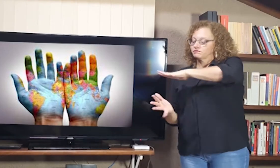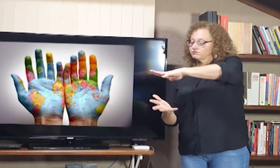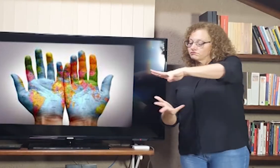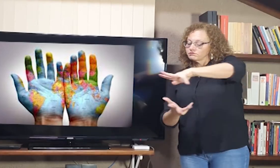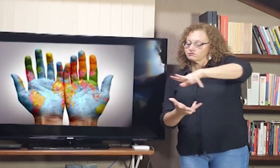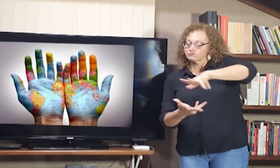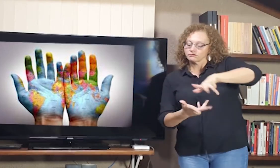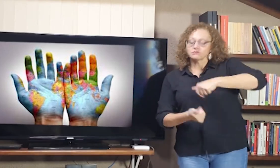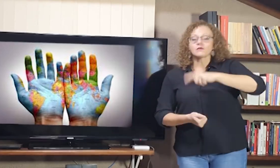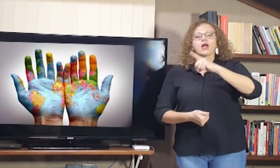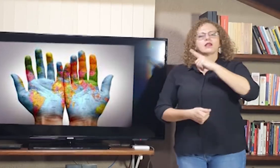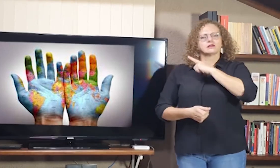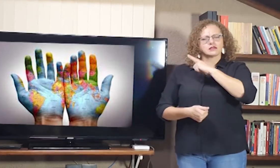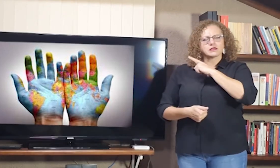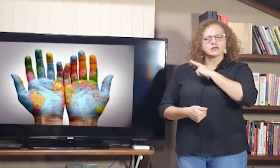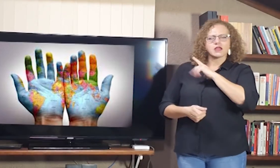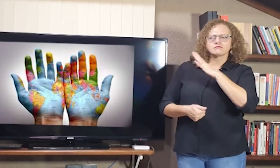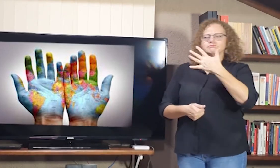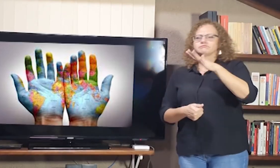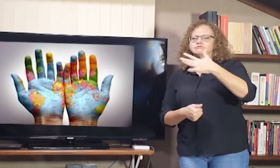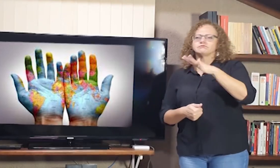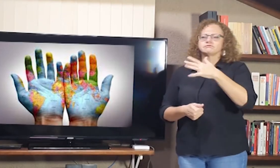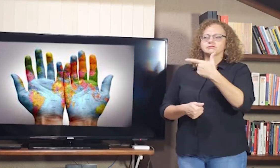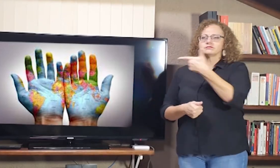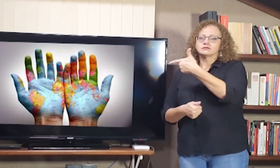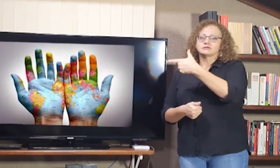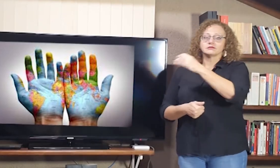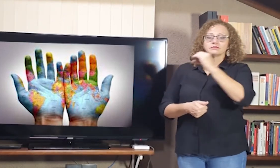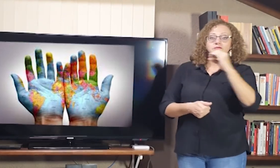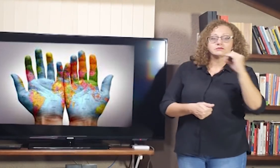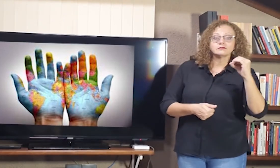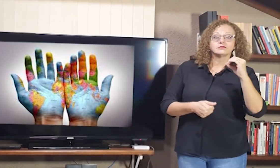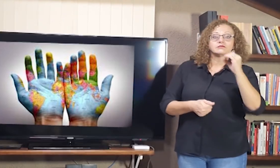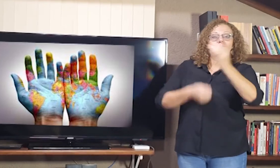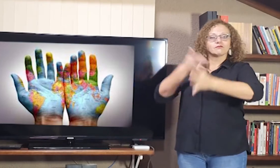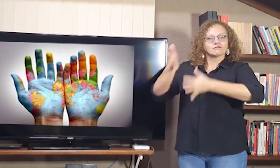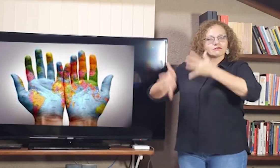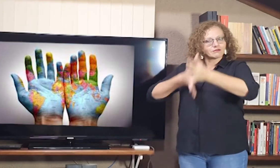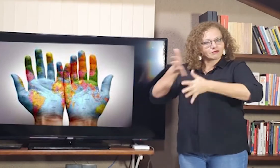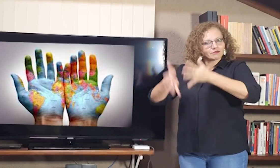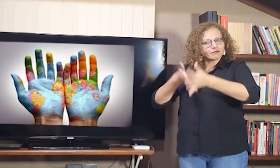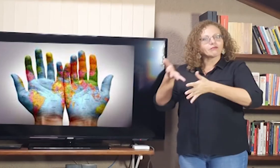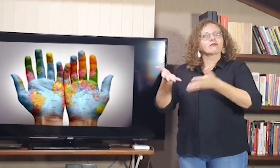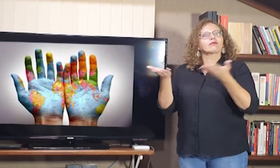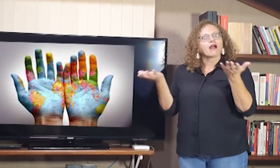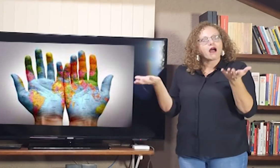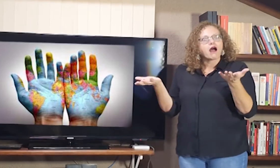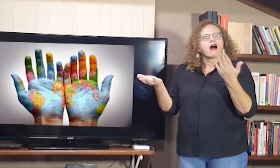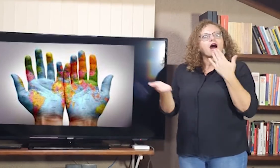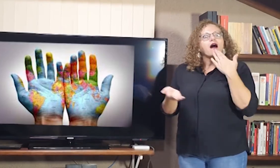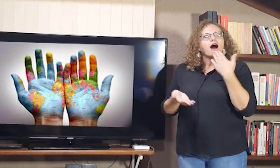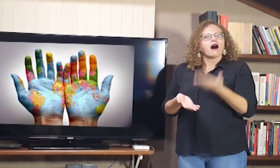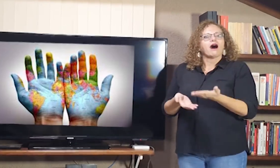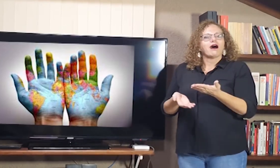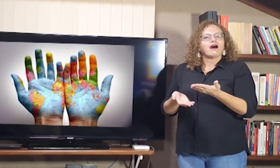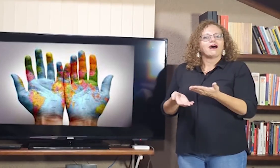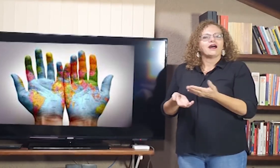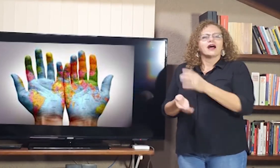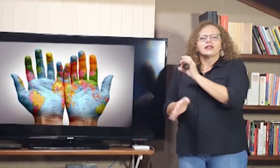pesquisas que comprovam que, mais ou menos, duas mil línguas de sinais em todo